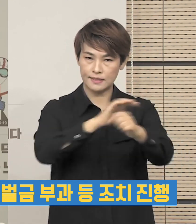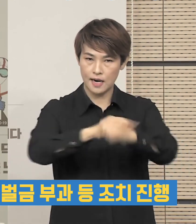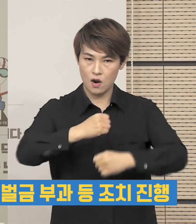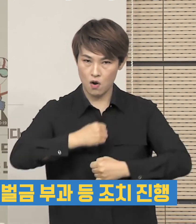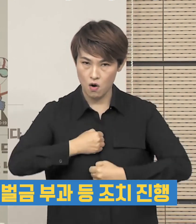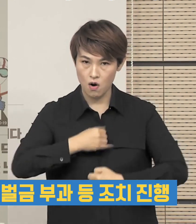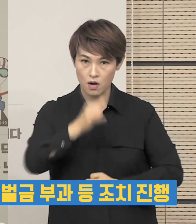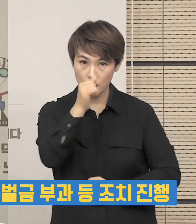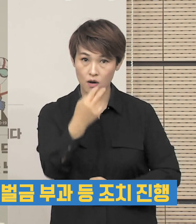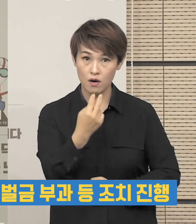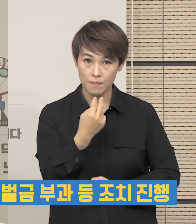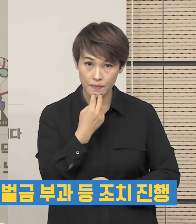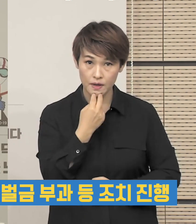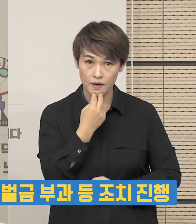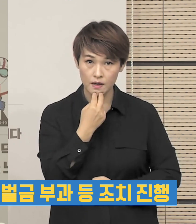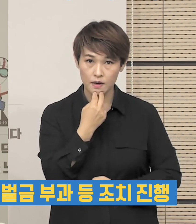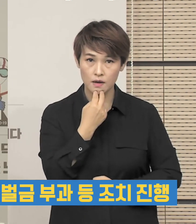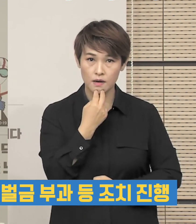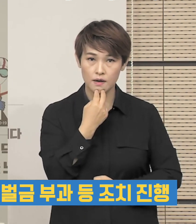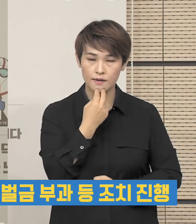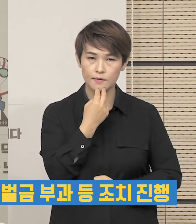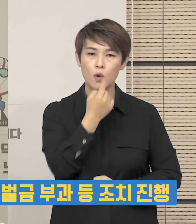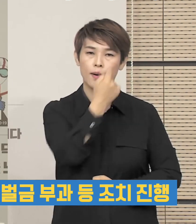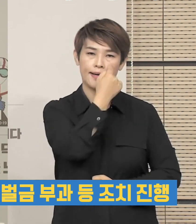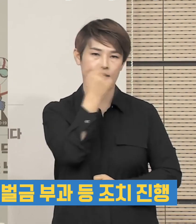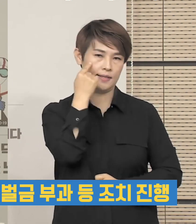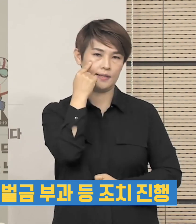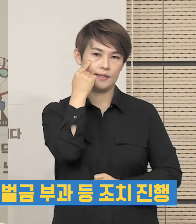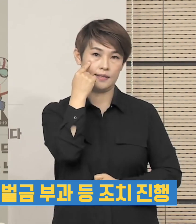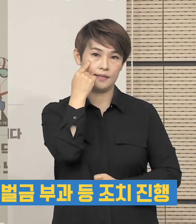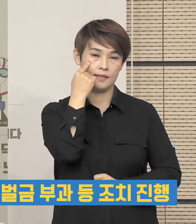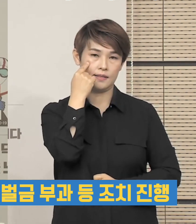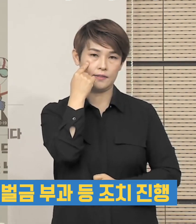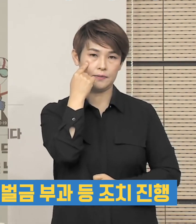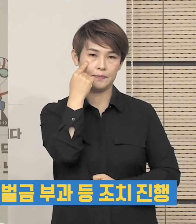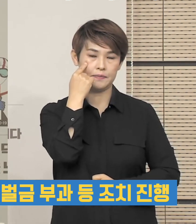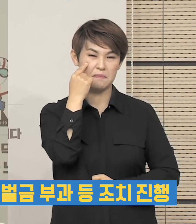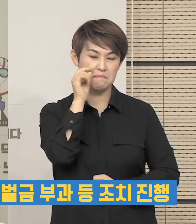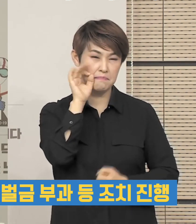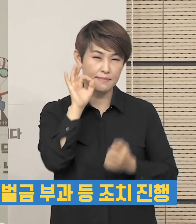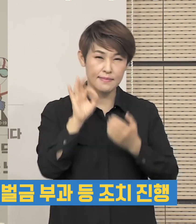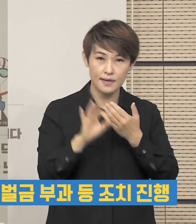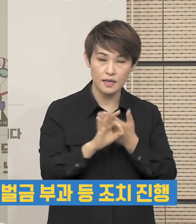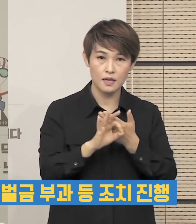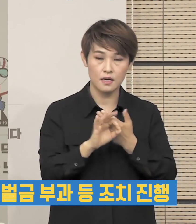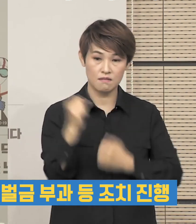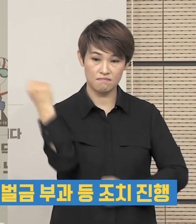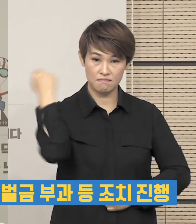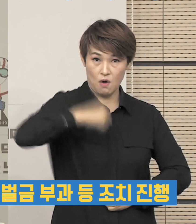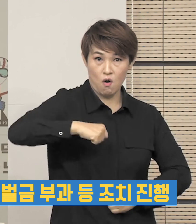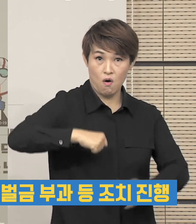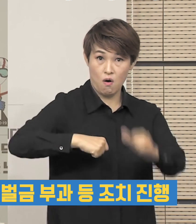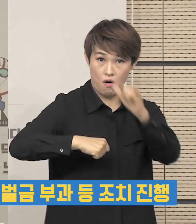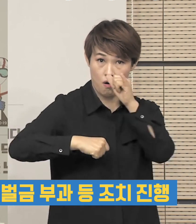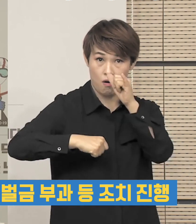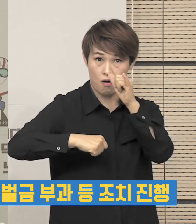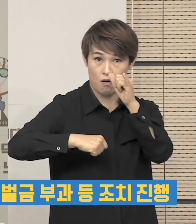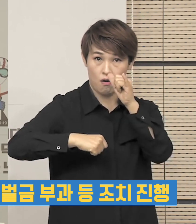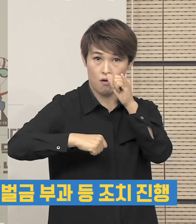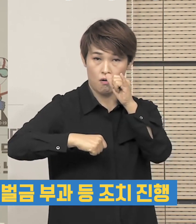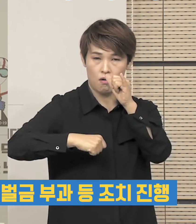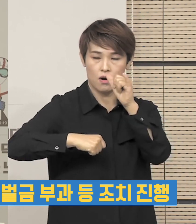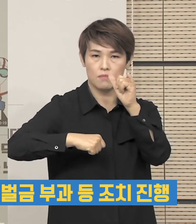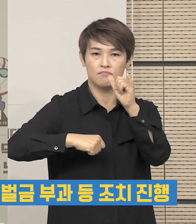지켜지고 있는지를 살펴보고 만약에 위반 사례가 발생하는 경우에는